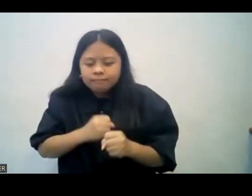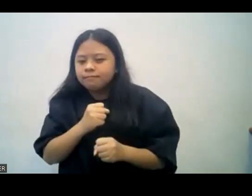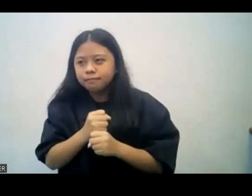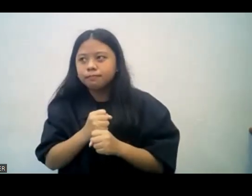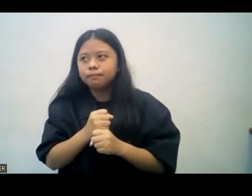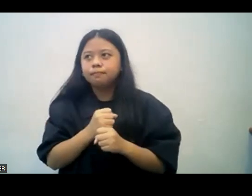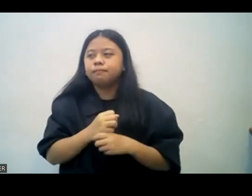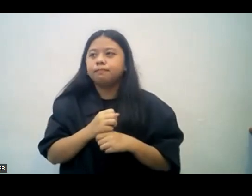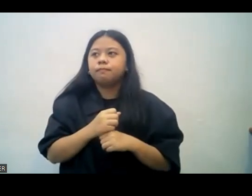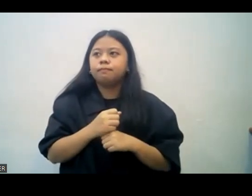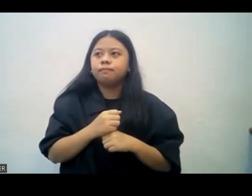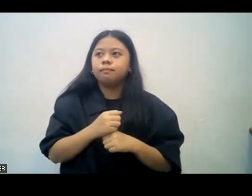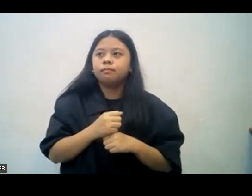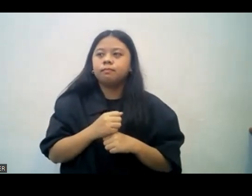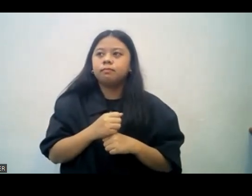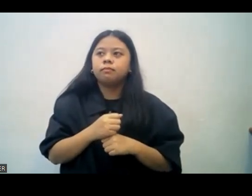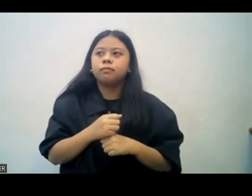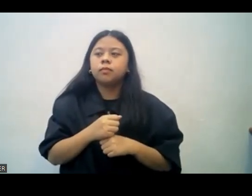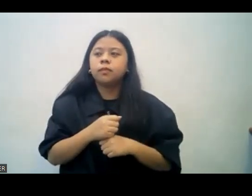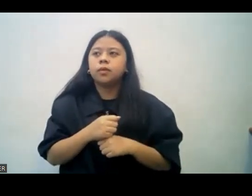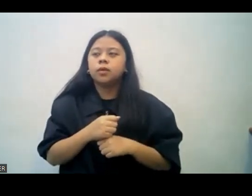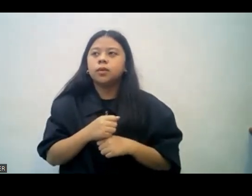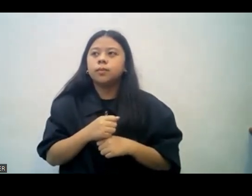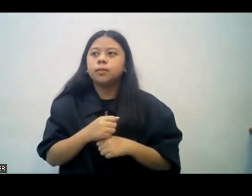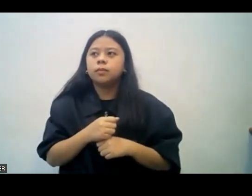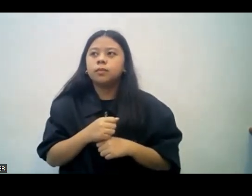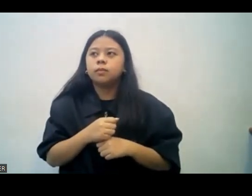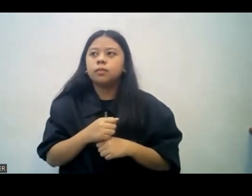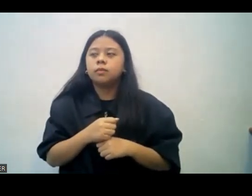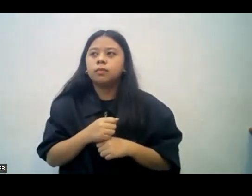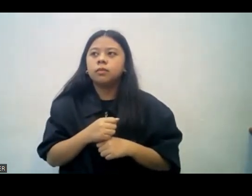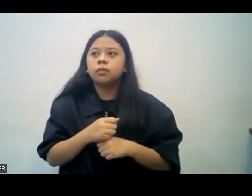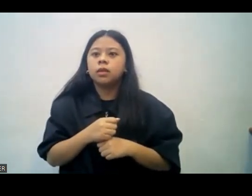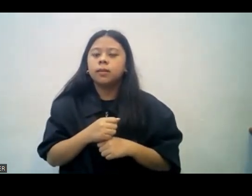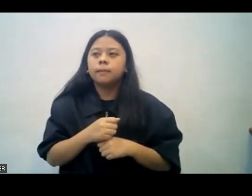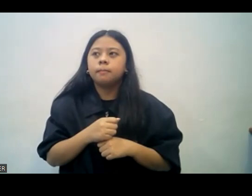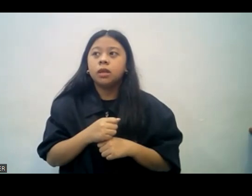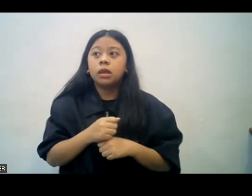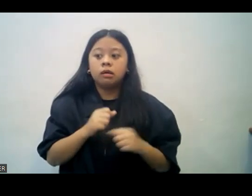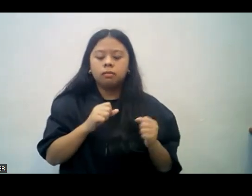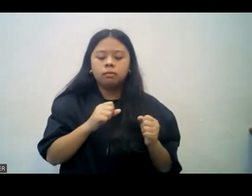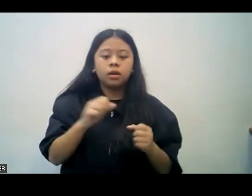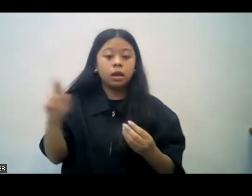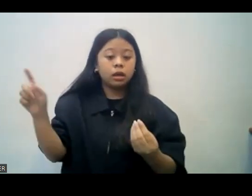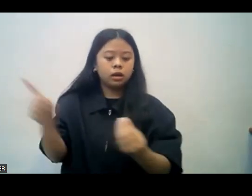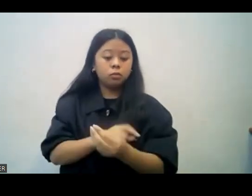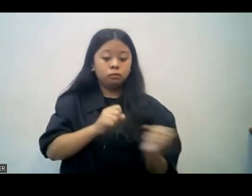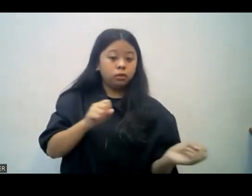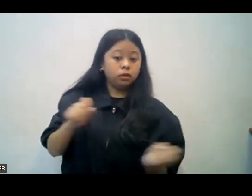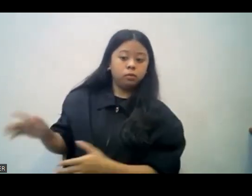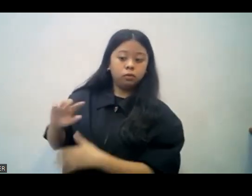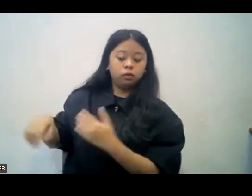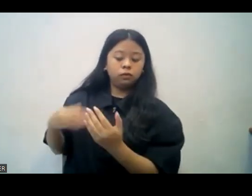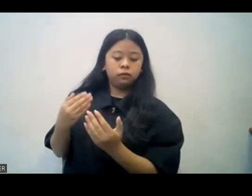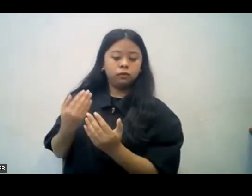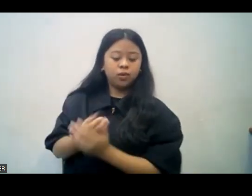rin po tayong mga kapigatian. Removing all our difficulties is not with God. Sabagkat yung pag-alis ng mga kapigatian